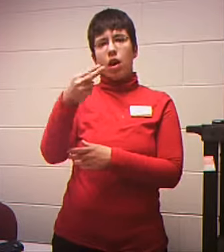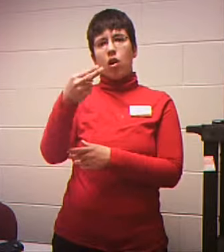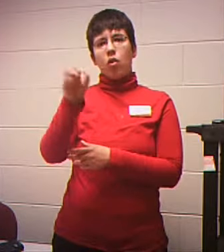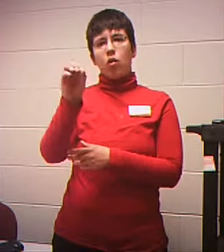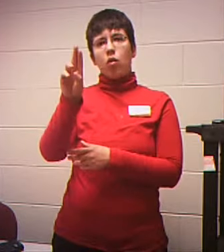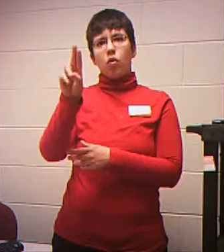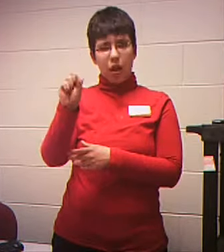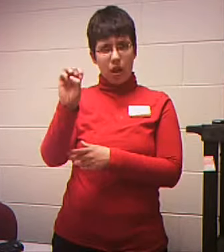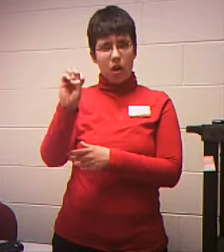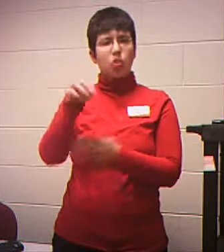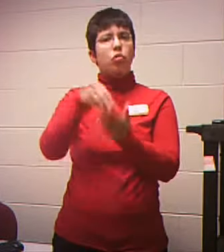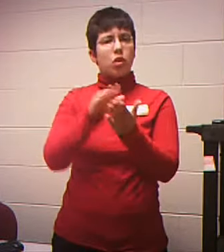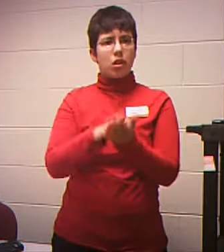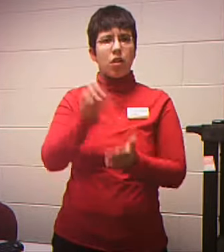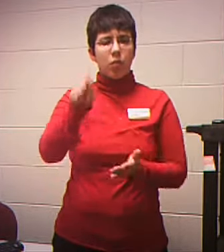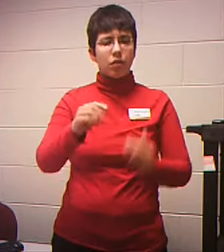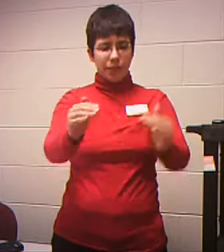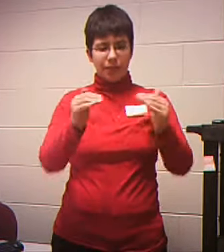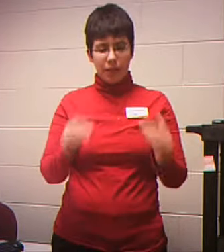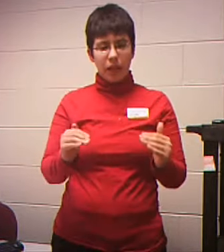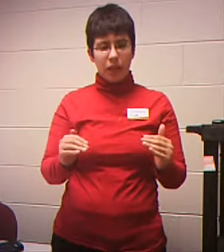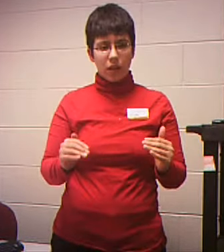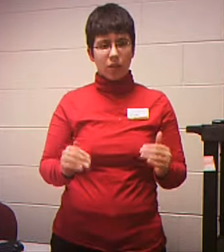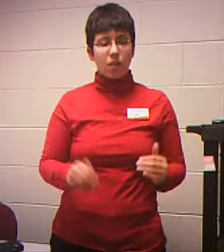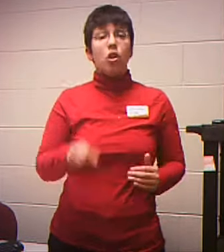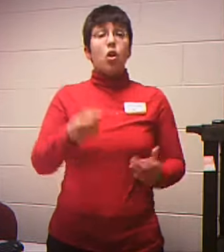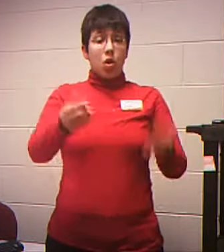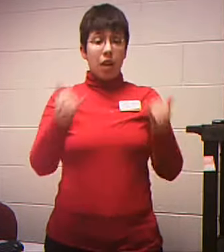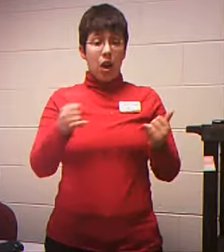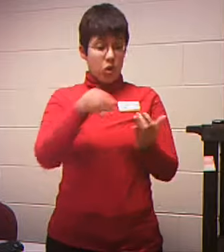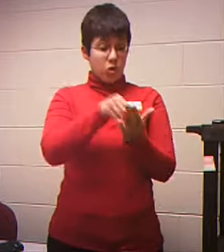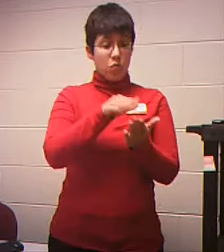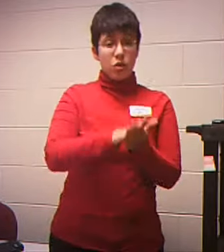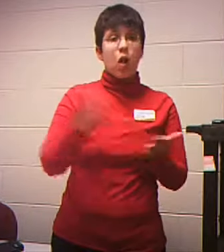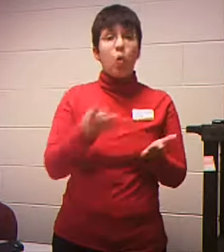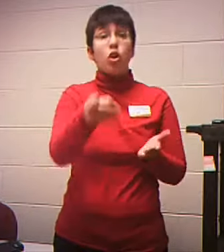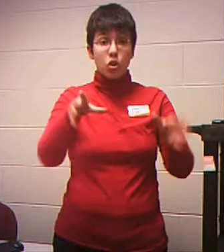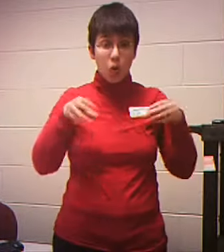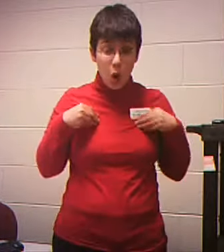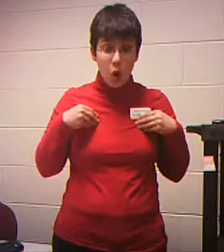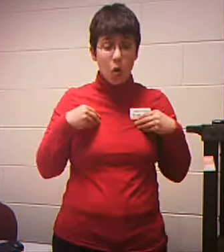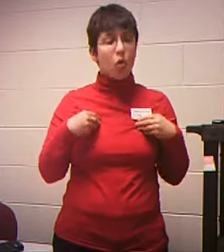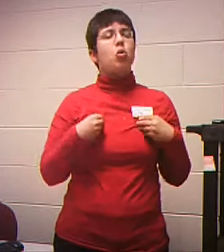Here's Where You're Going To List Any Real Estate That You Do Own The Property Address What Type Of Property It Is